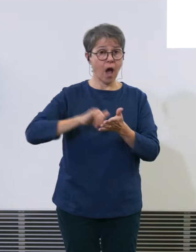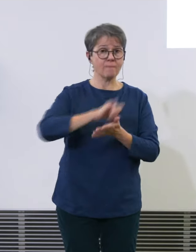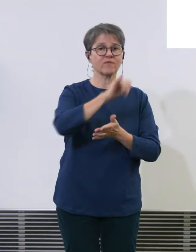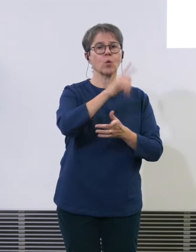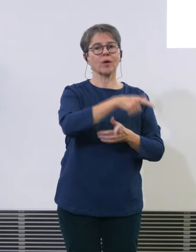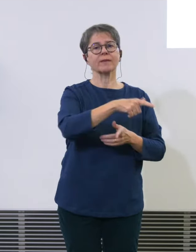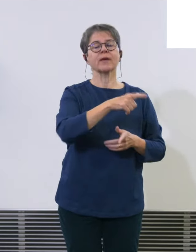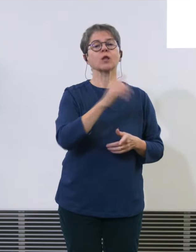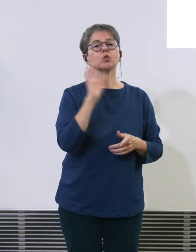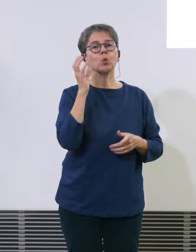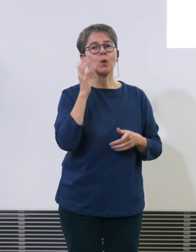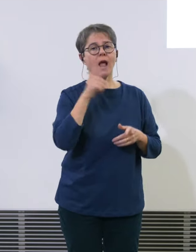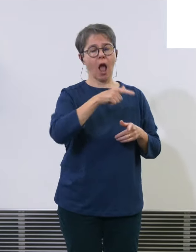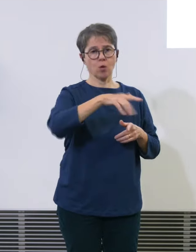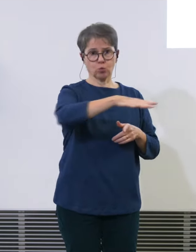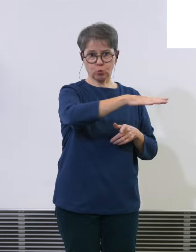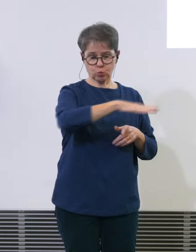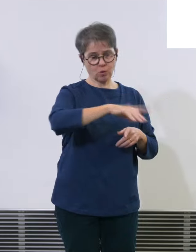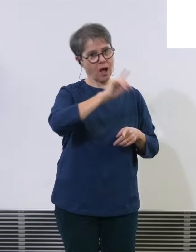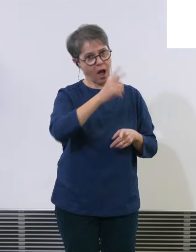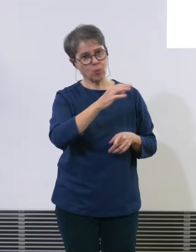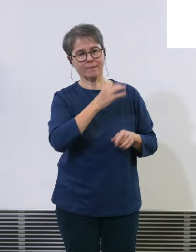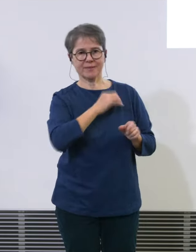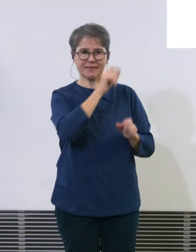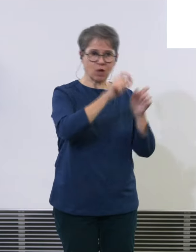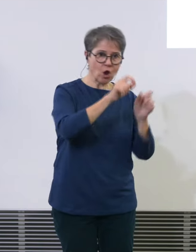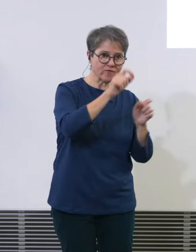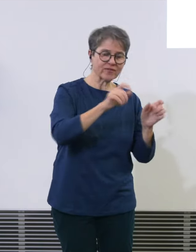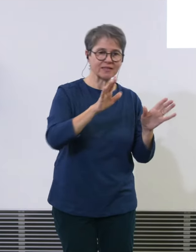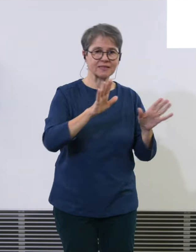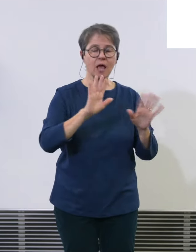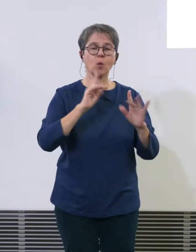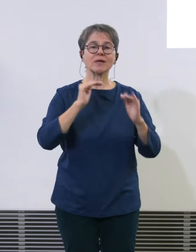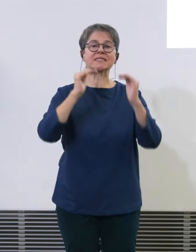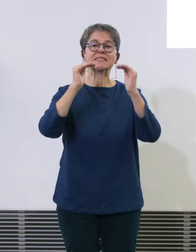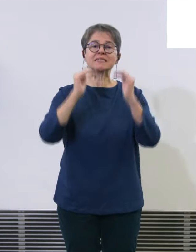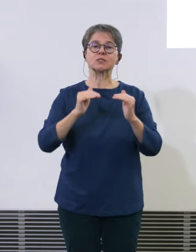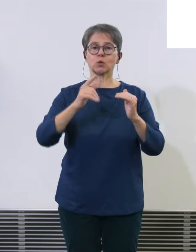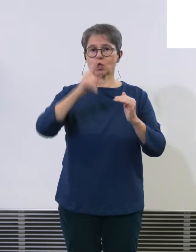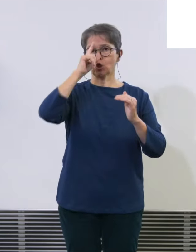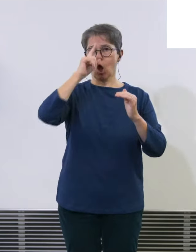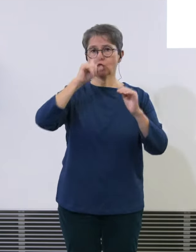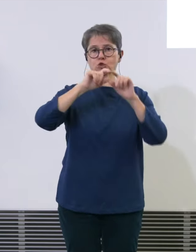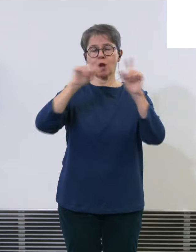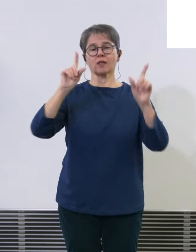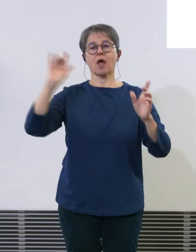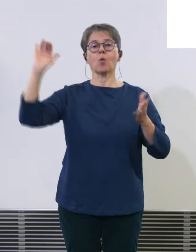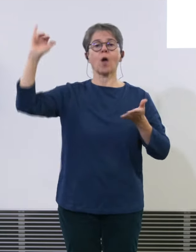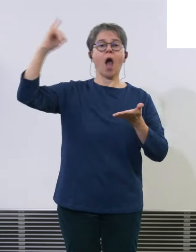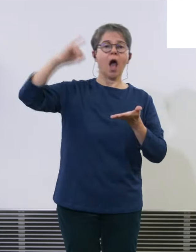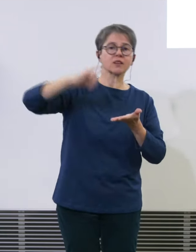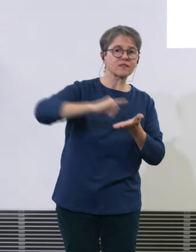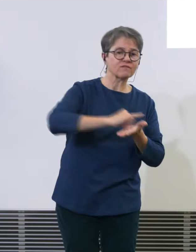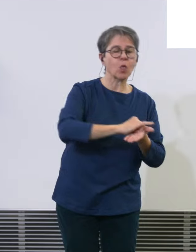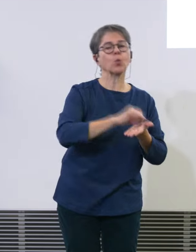und Süddeutschland ist natürlich ein bisschen betroffen von den Anflug bereichen also das ist so etwas